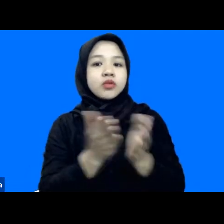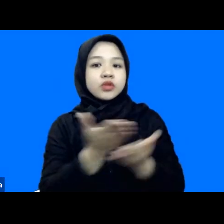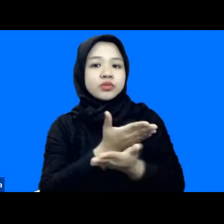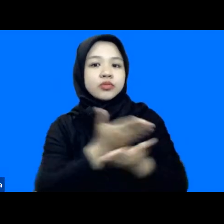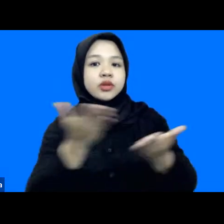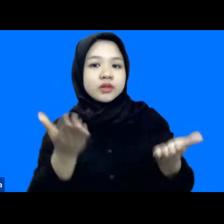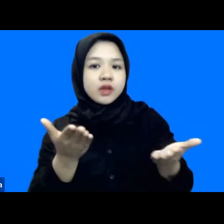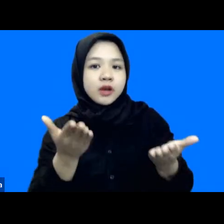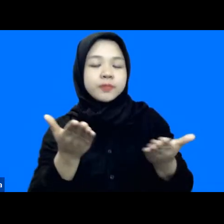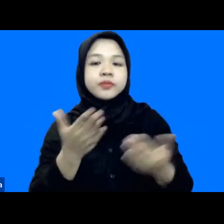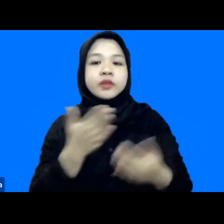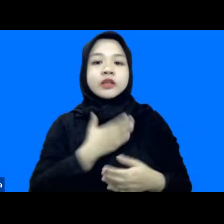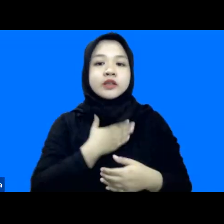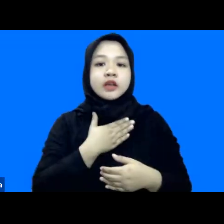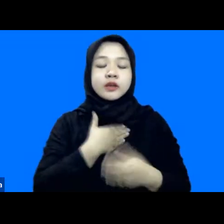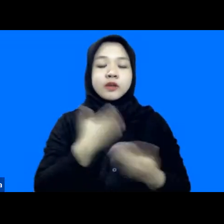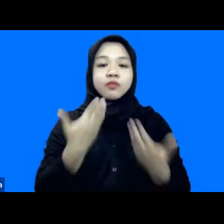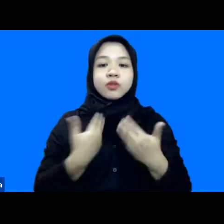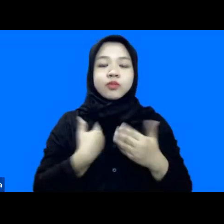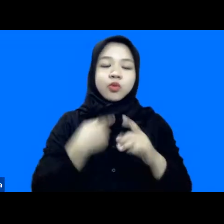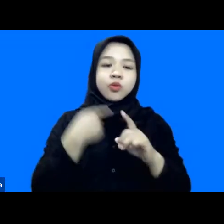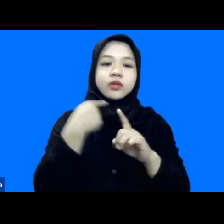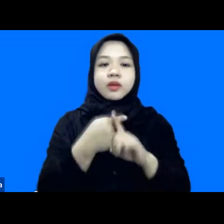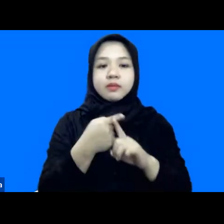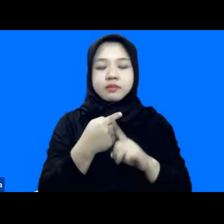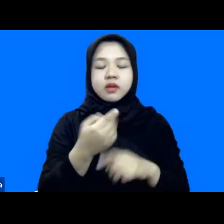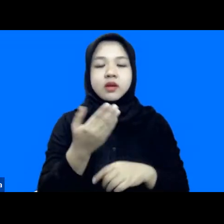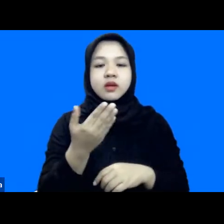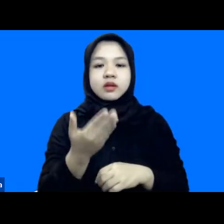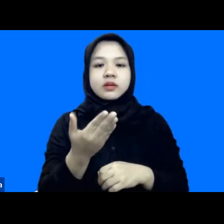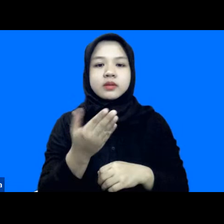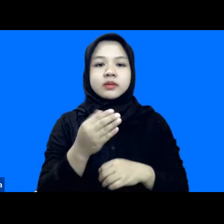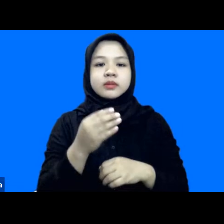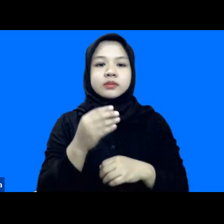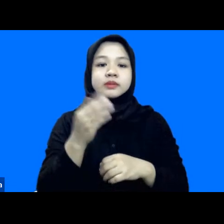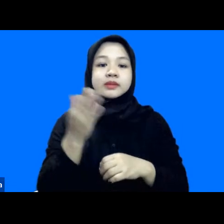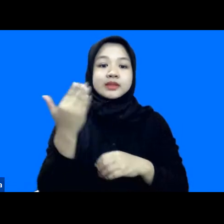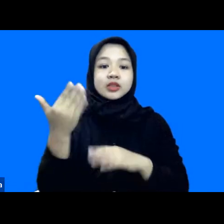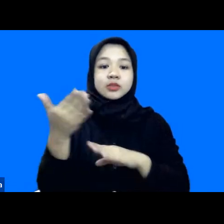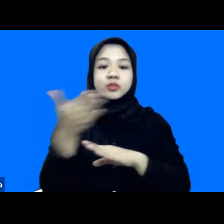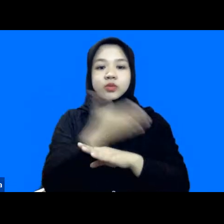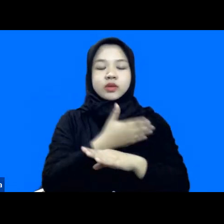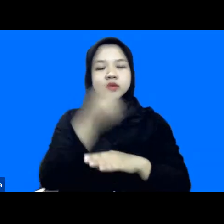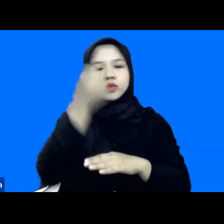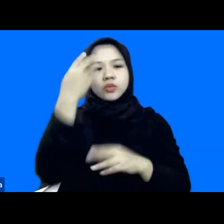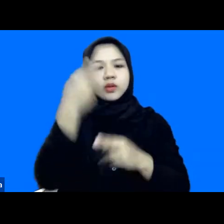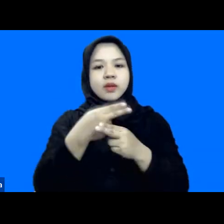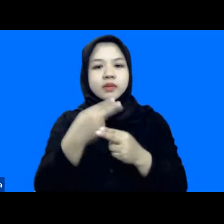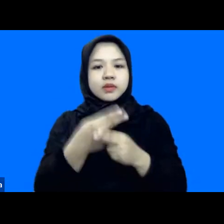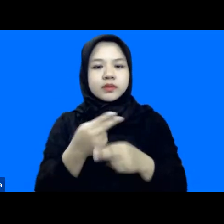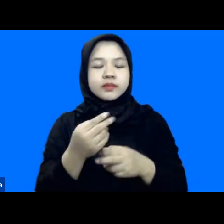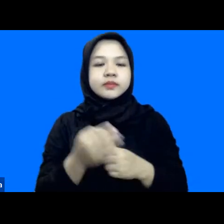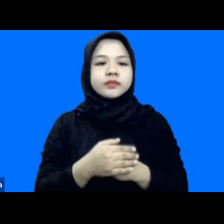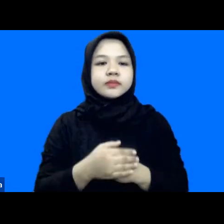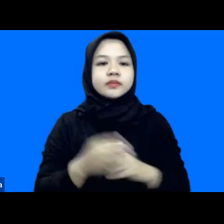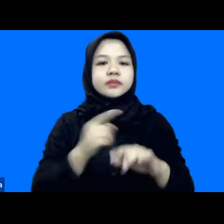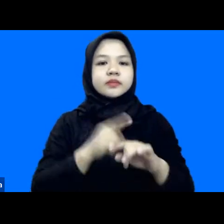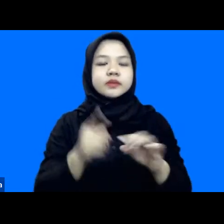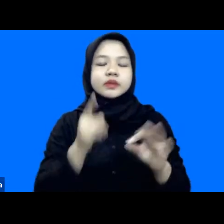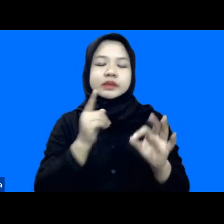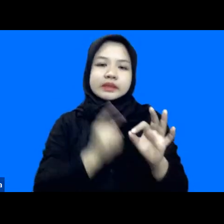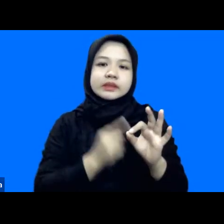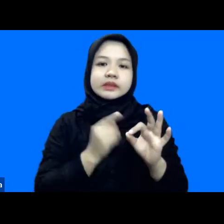saya mungkin menambahkan dari Mas yang sebelumnya tadi lupa saya namanya tapi memang intinya